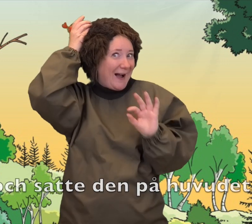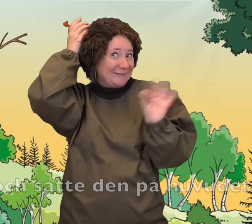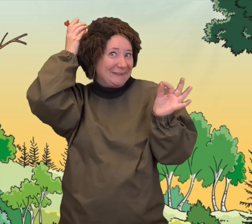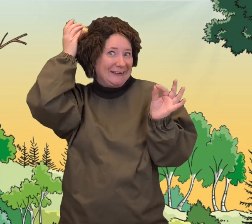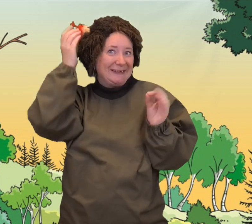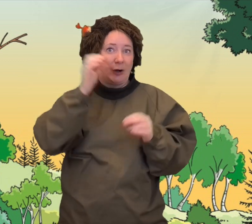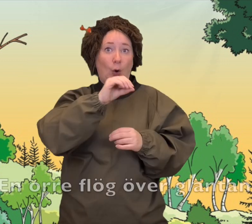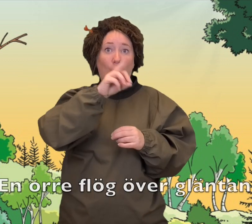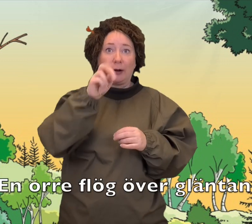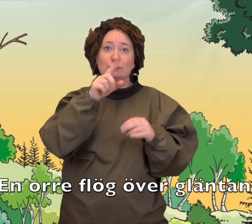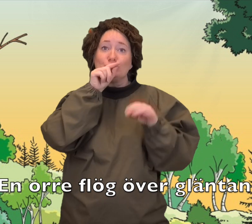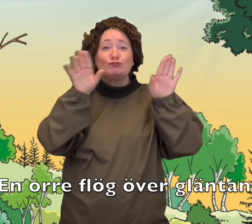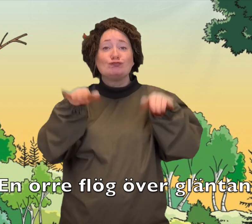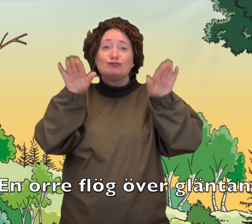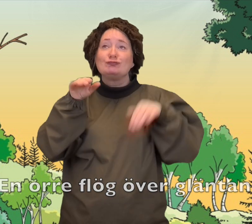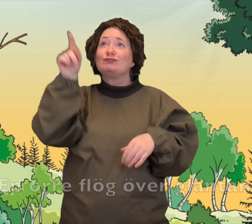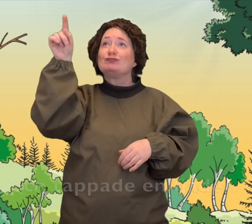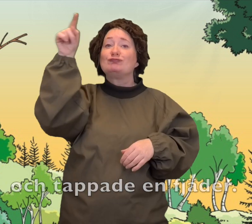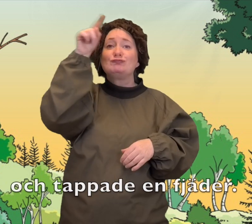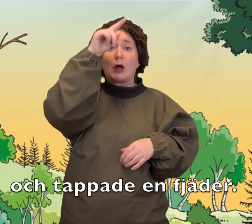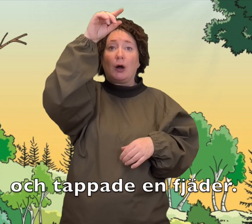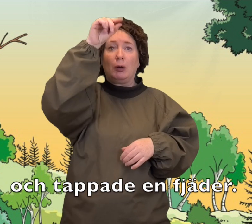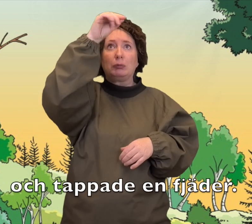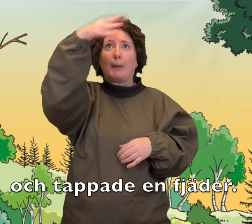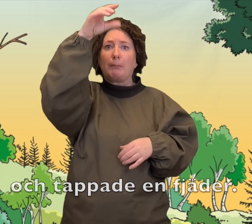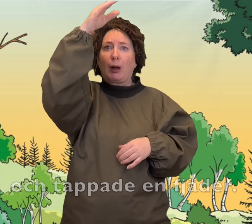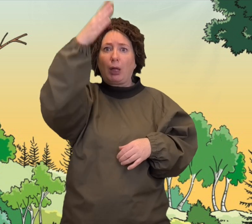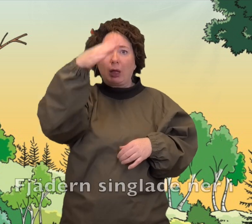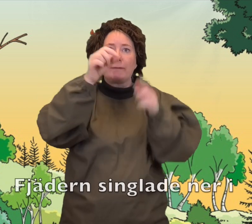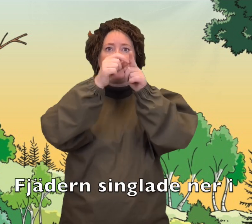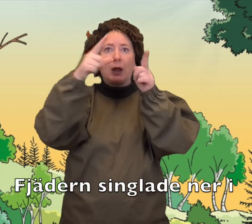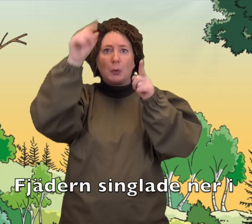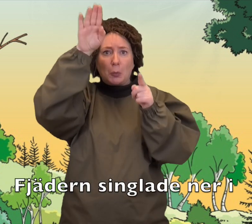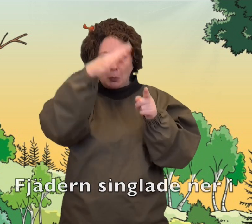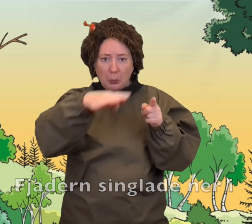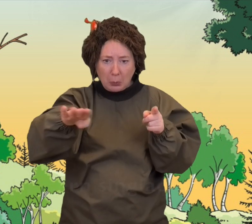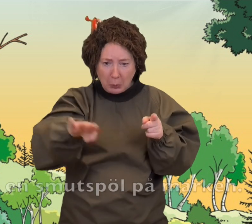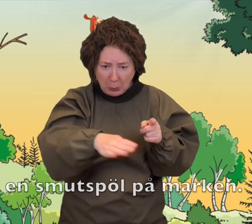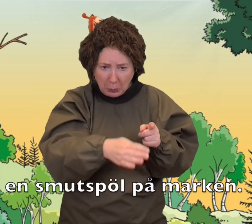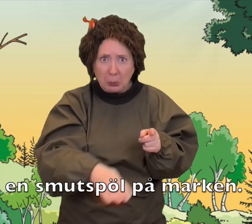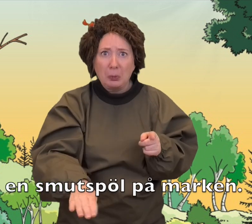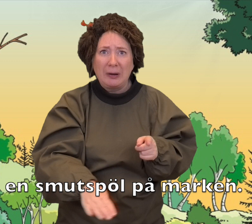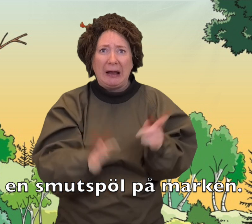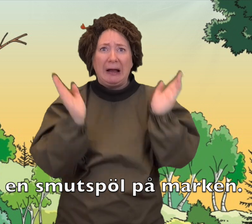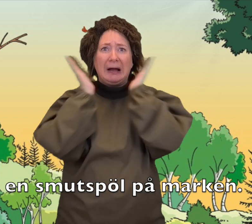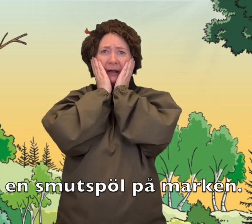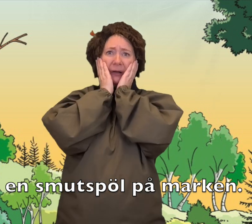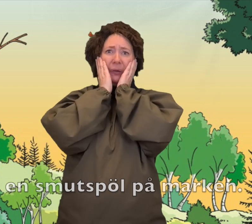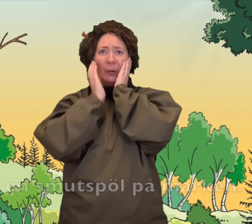En orre flög över gläntan och tappade en fjäder. Fjärden signade ner i smutspöl på marken.